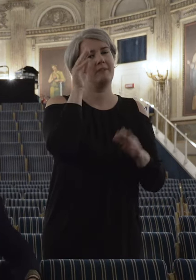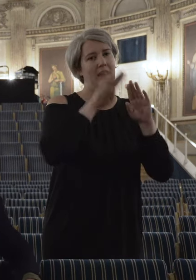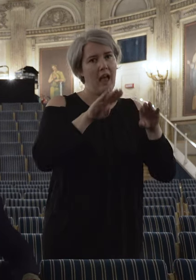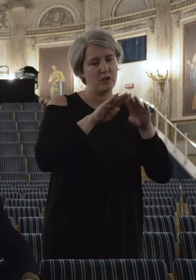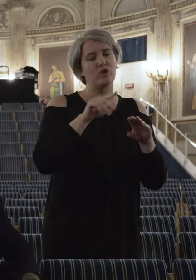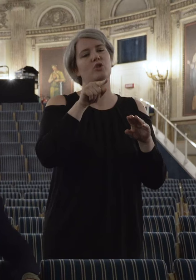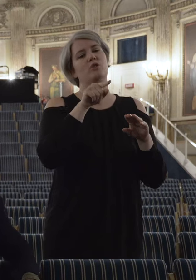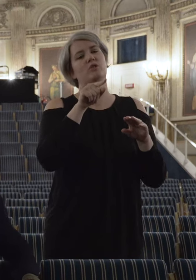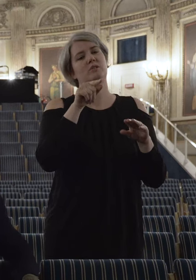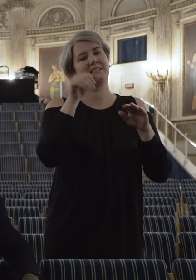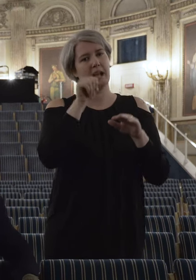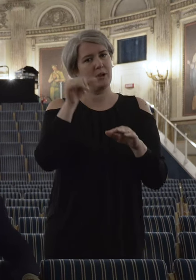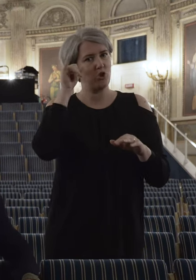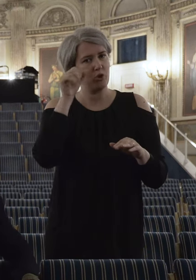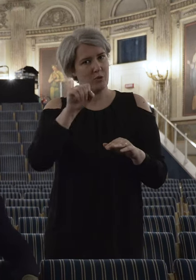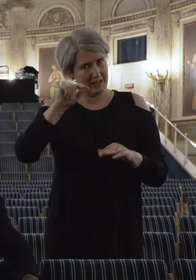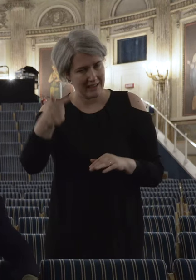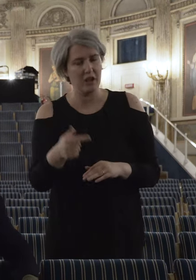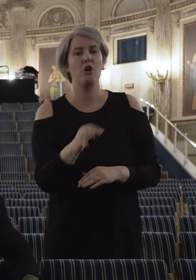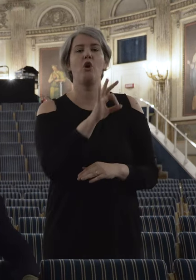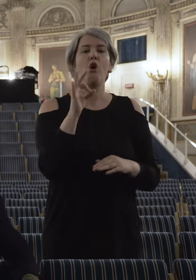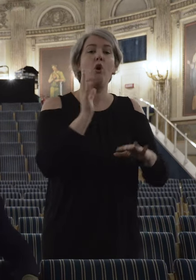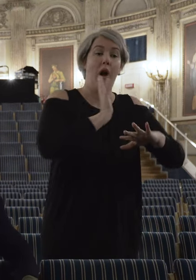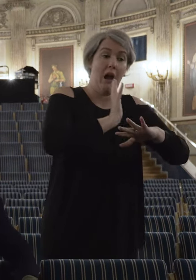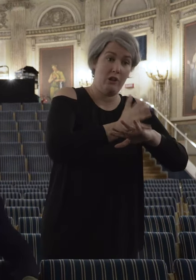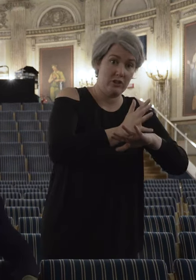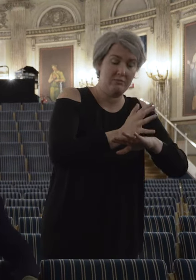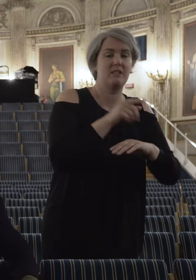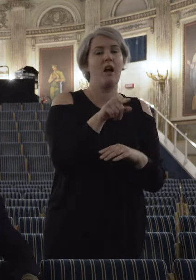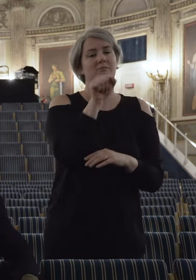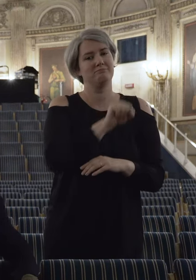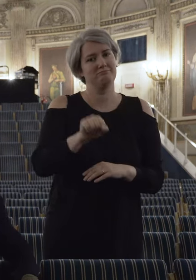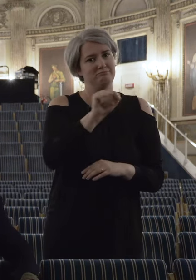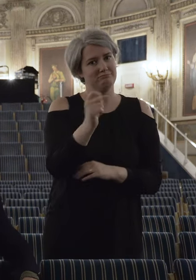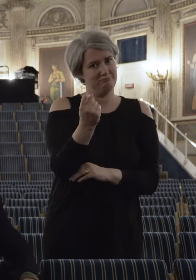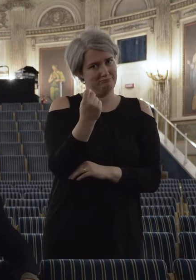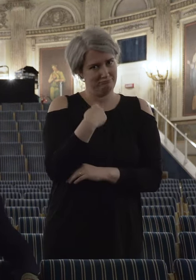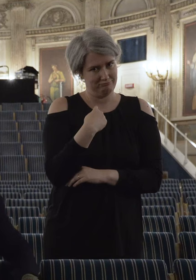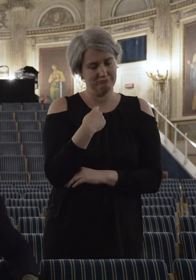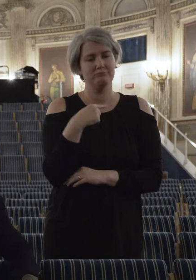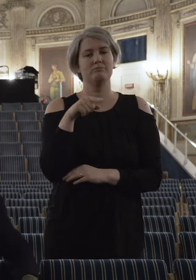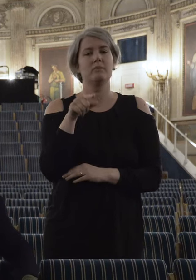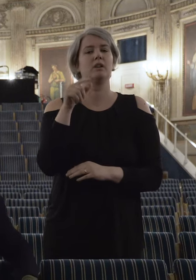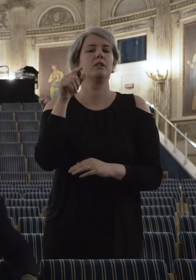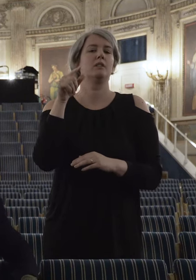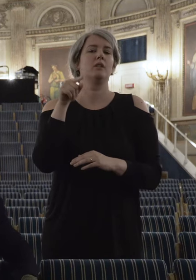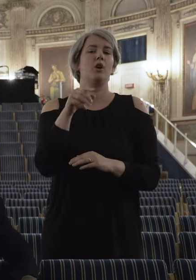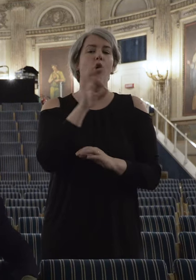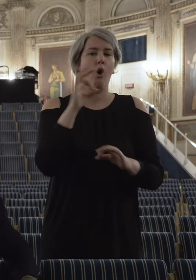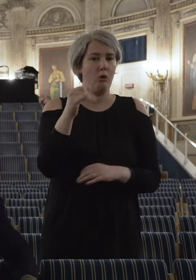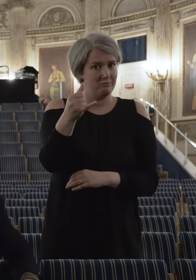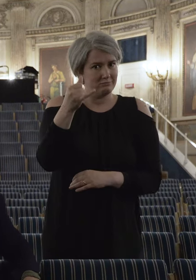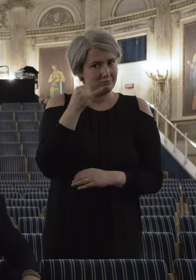scrivere una mail a accessibilità-teatrostabile-torino.it oppure chiamarci allo